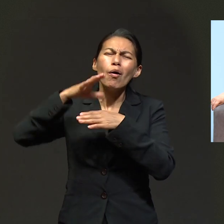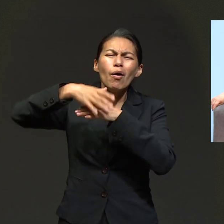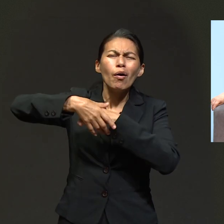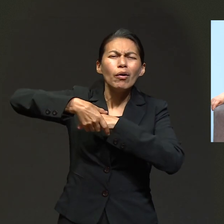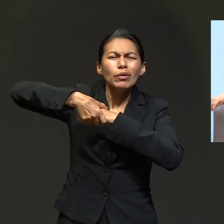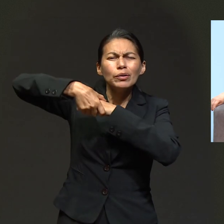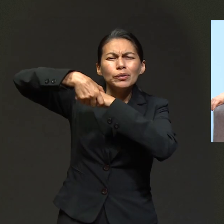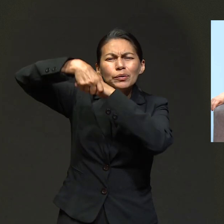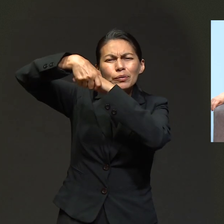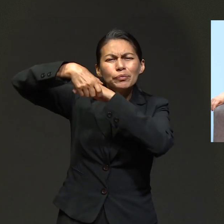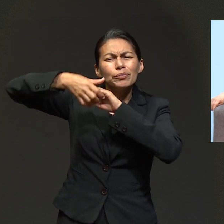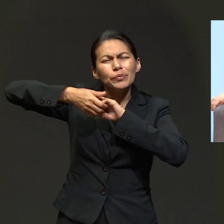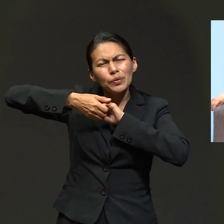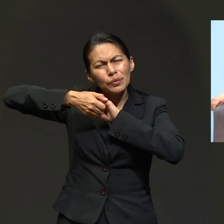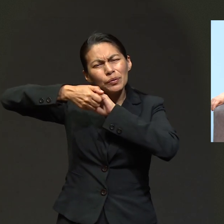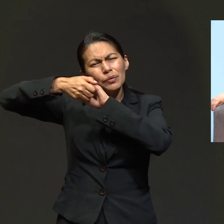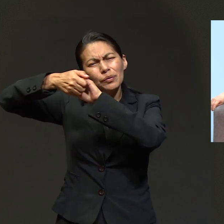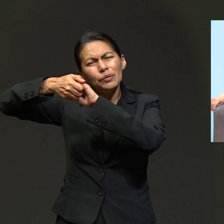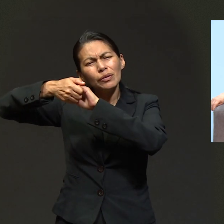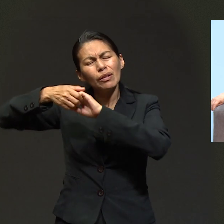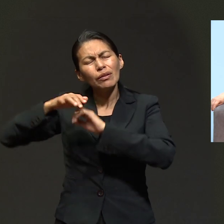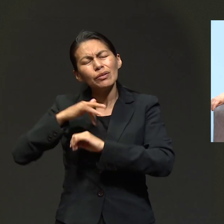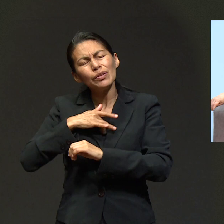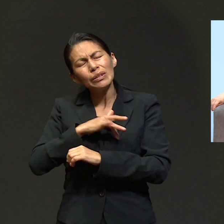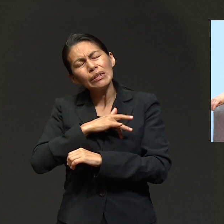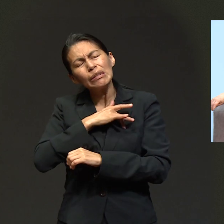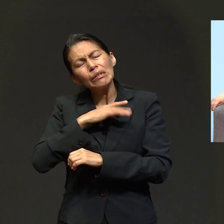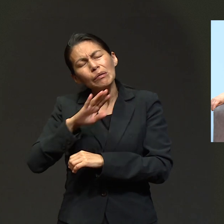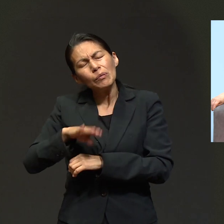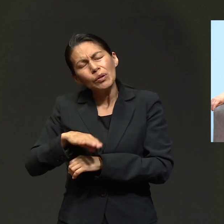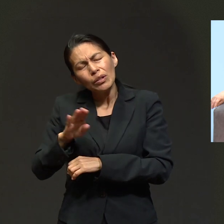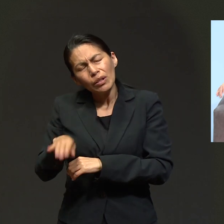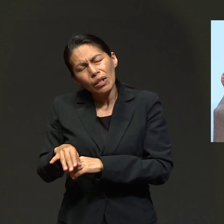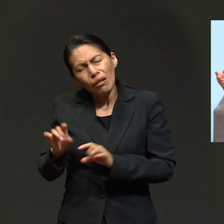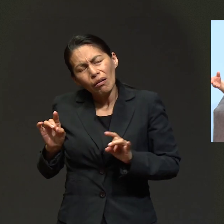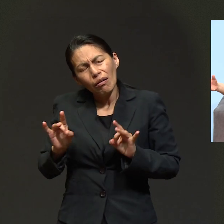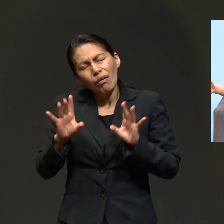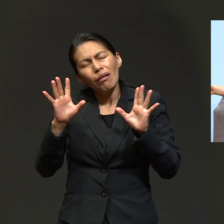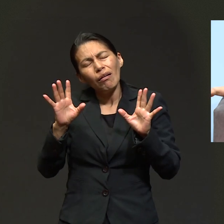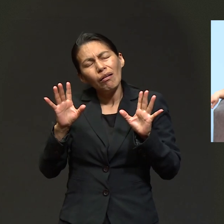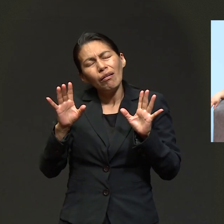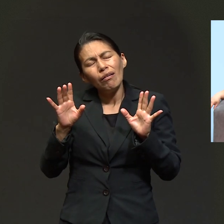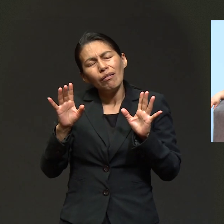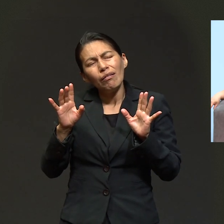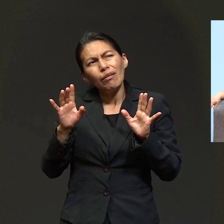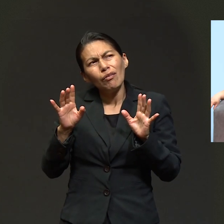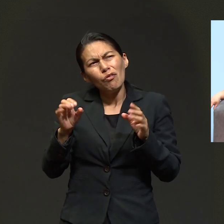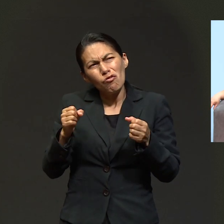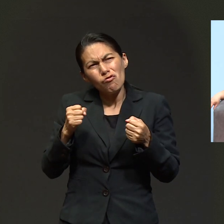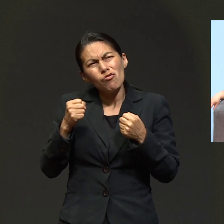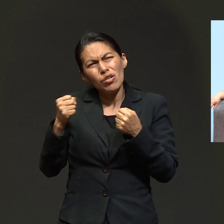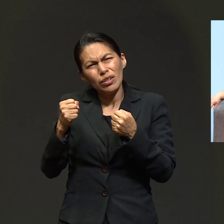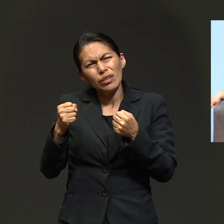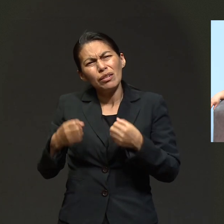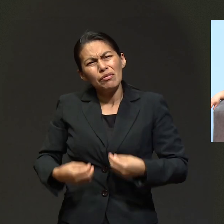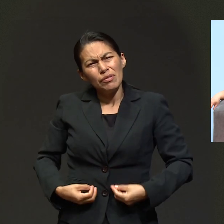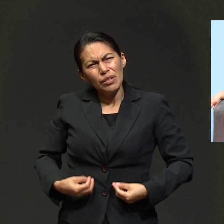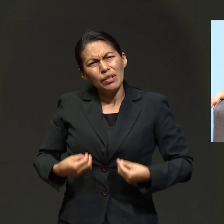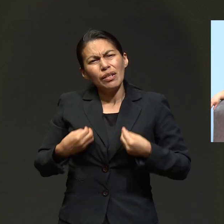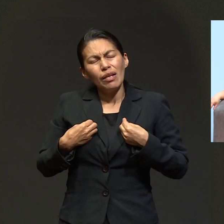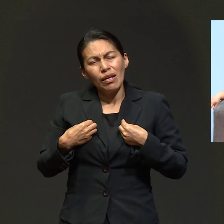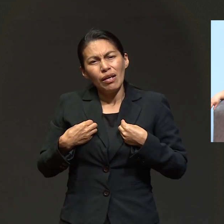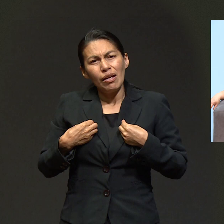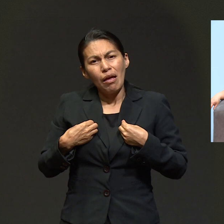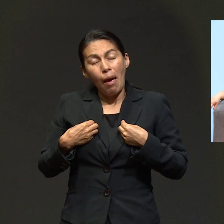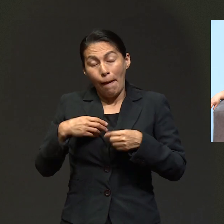de Dios, porque yo sentí que me iba a morir, pero, pero, de pronto desperté y veo que, pues, Dios me está